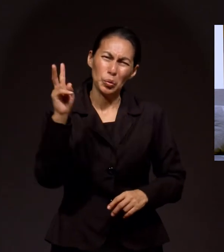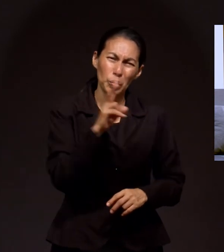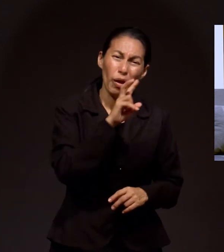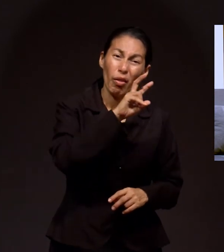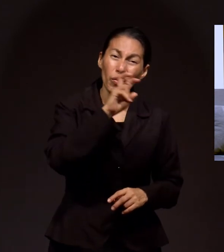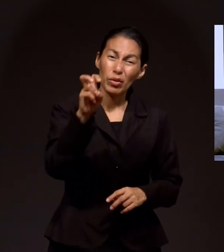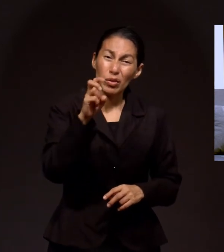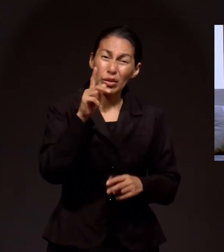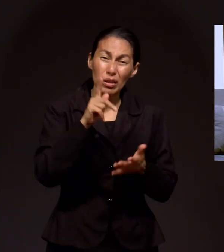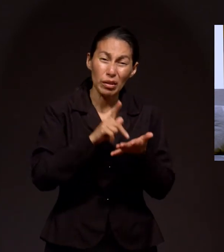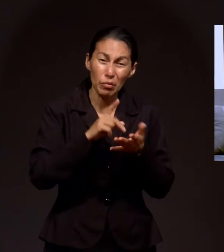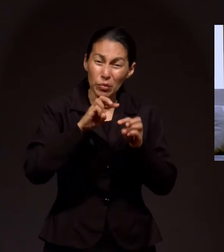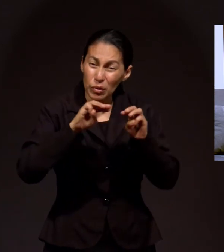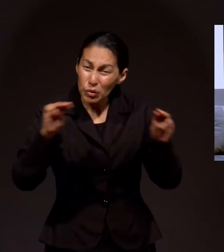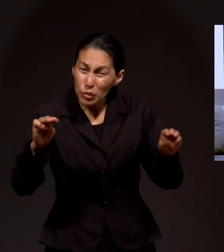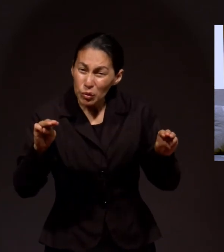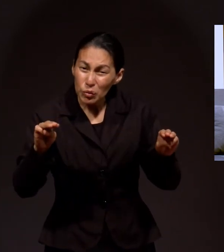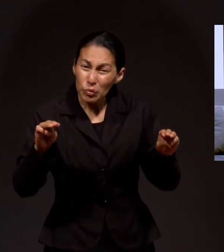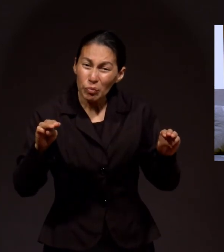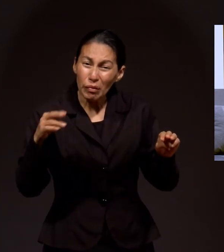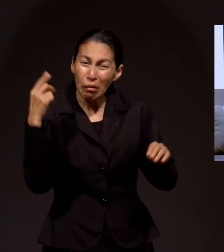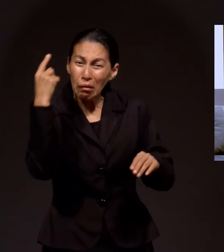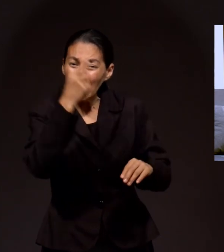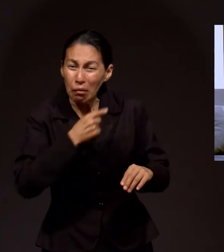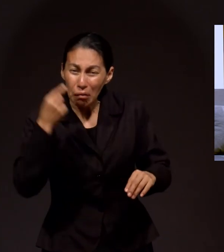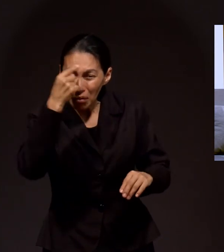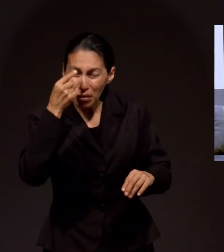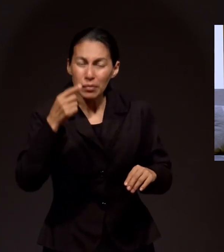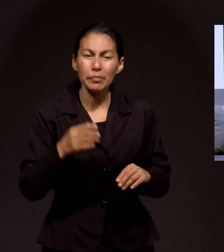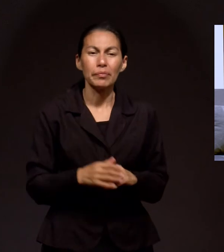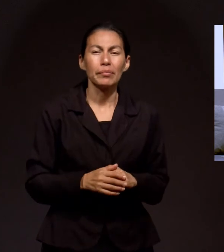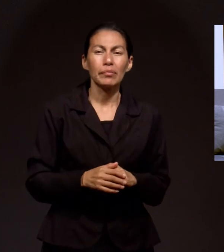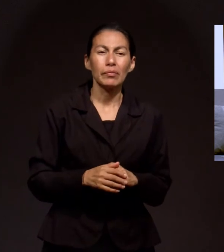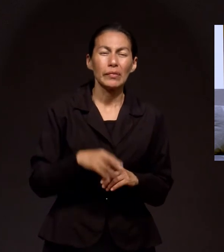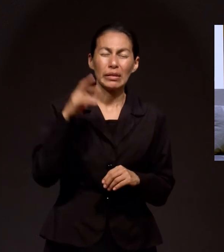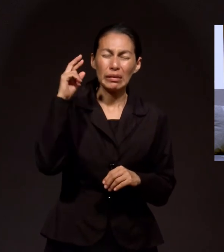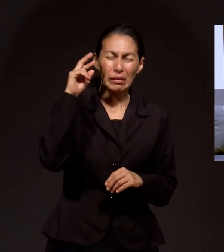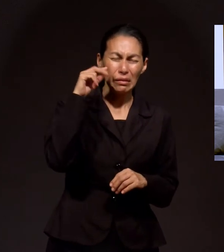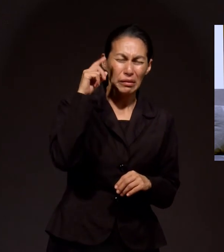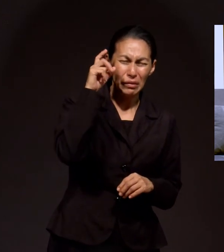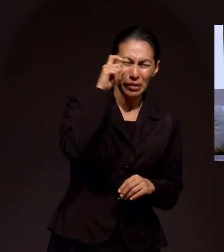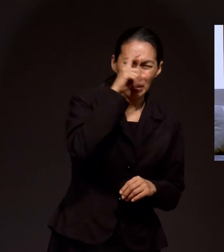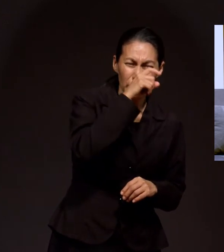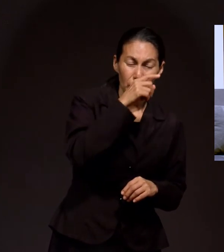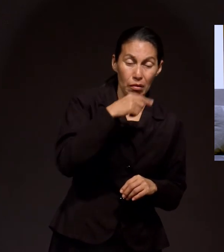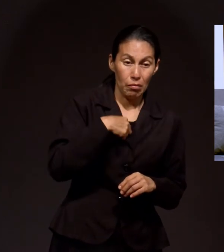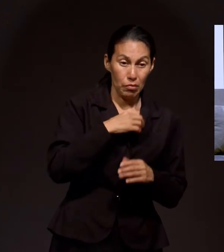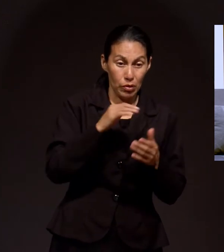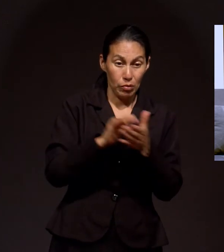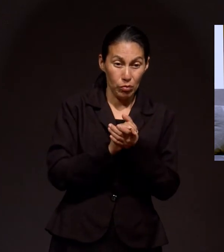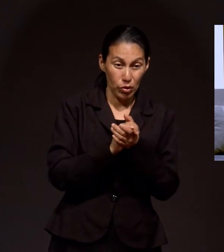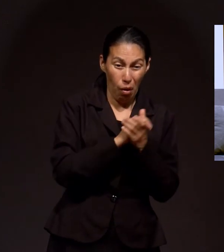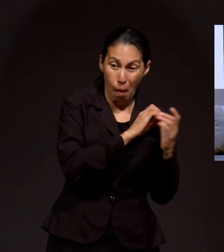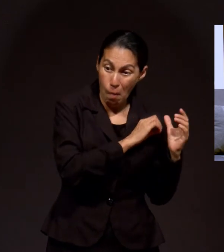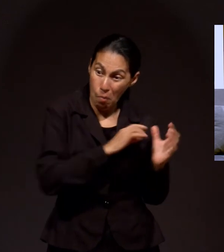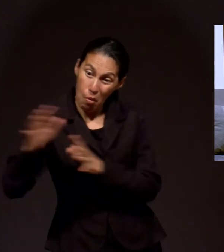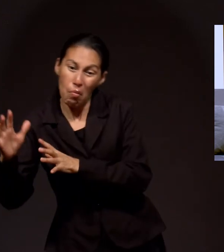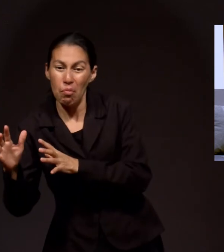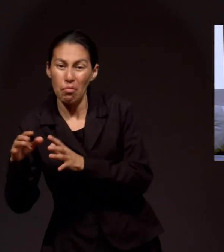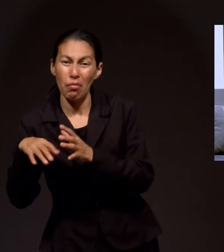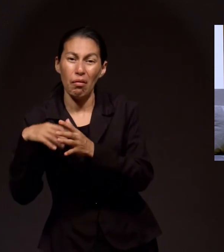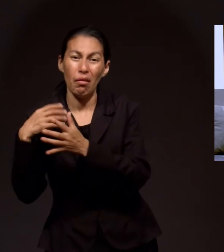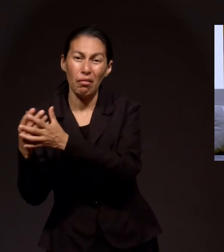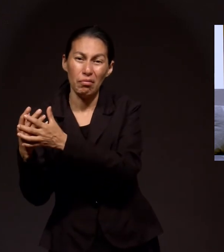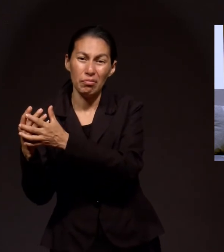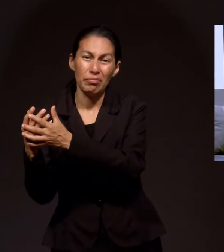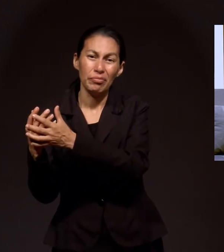superado los 200 kilómetros por hora. Y pasó lo más tremendo. Mi esposa salió volando contra un aparello, caí al lado